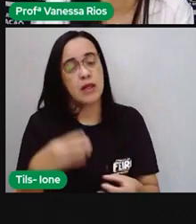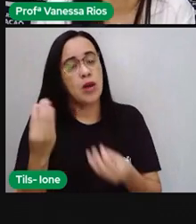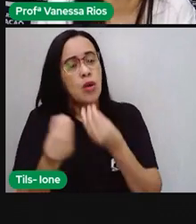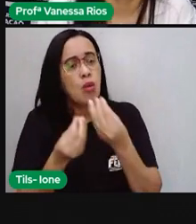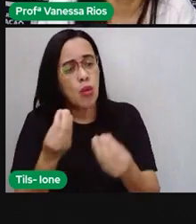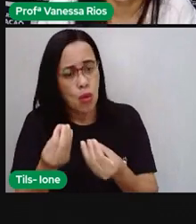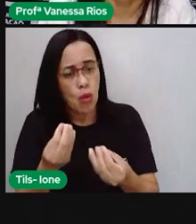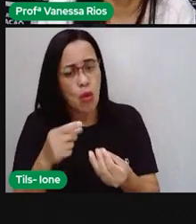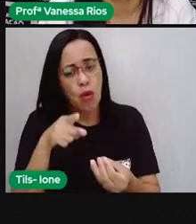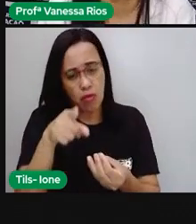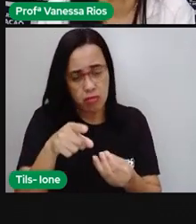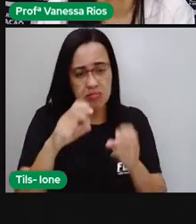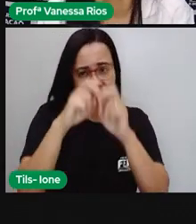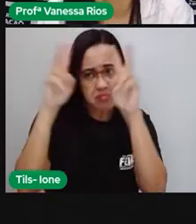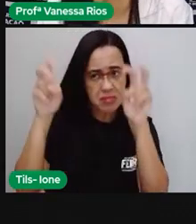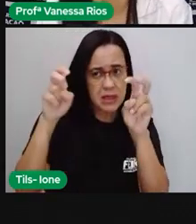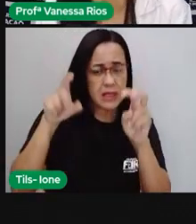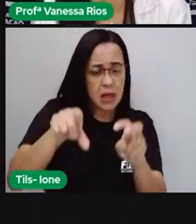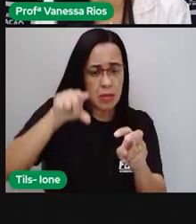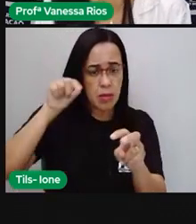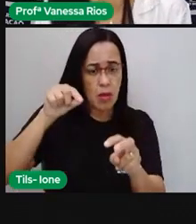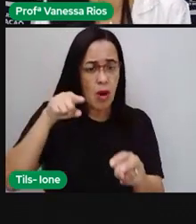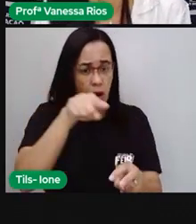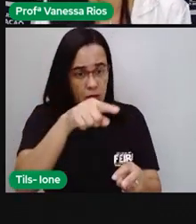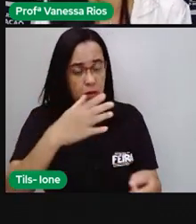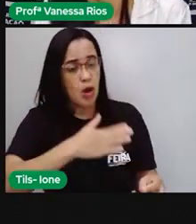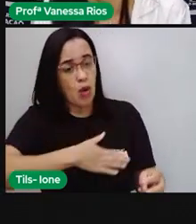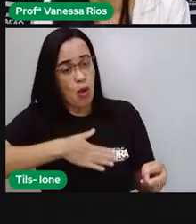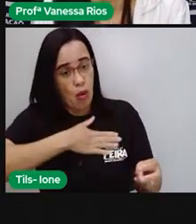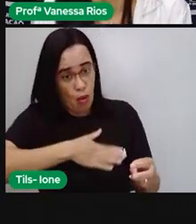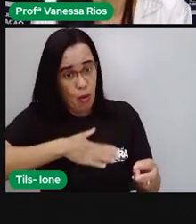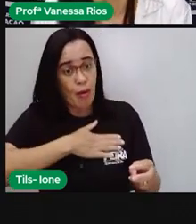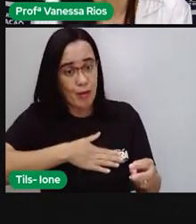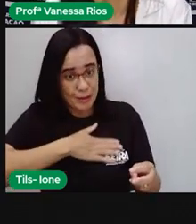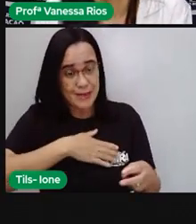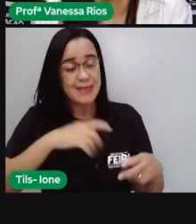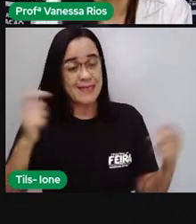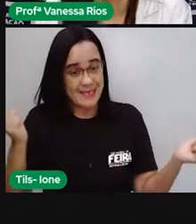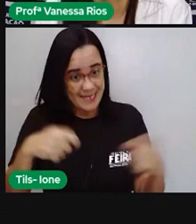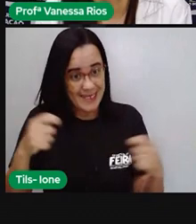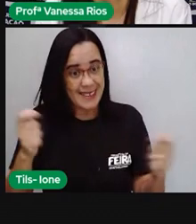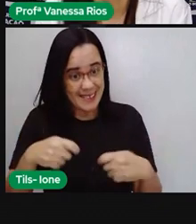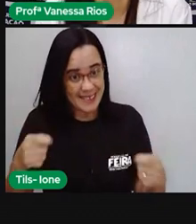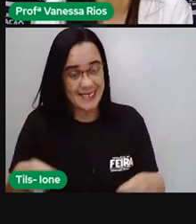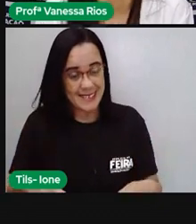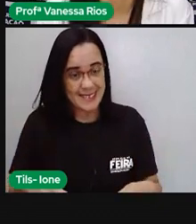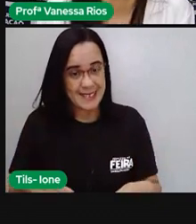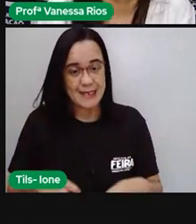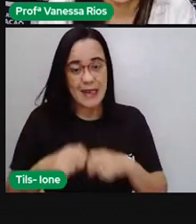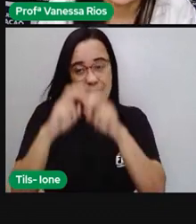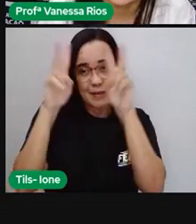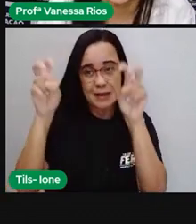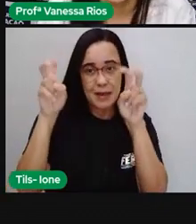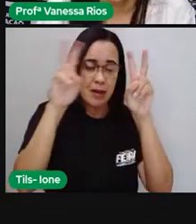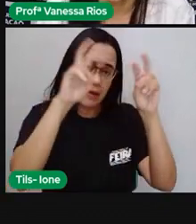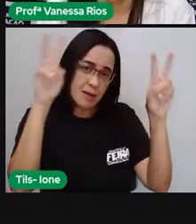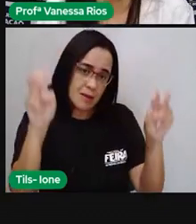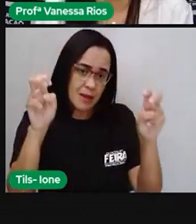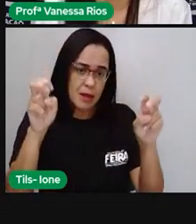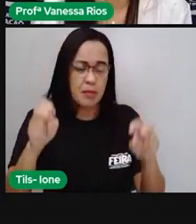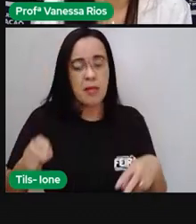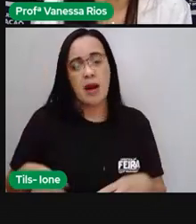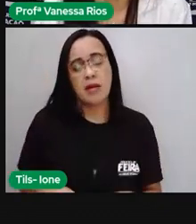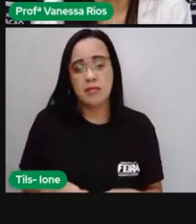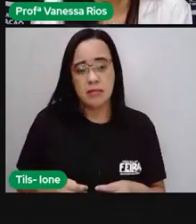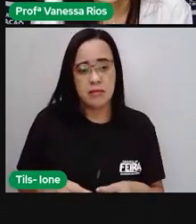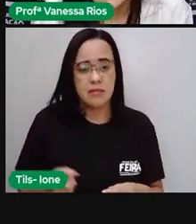que você gosta, né? Daquilo que você acha interessante. Busque livros aí com assuntos do seu interesse, para que